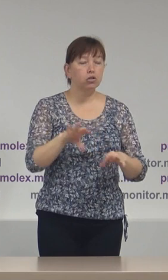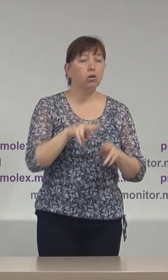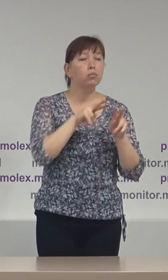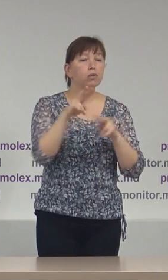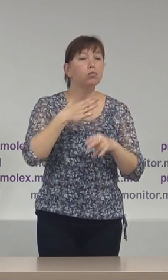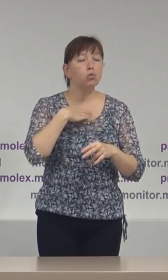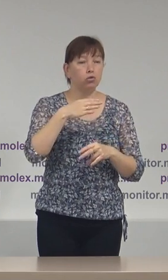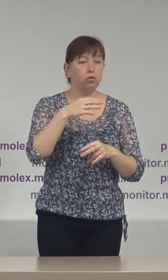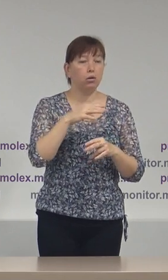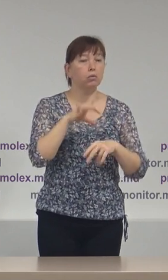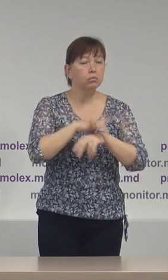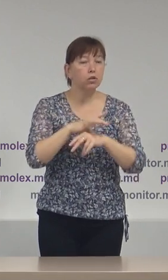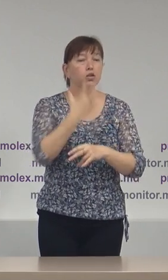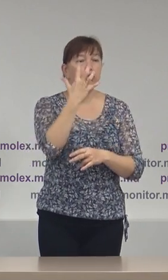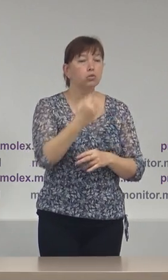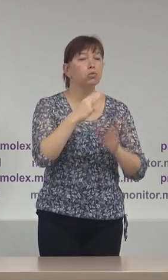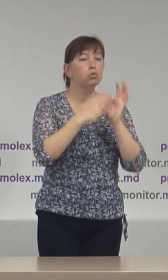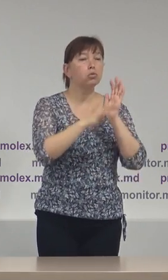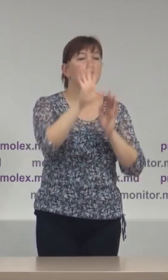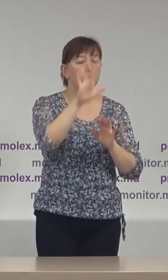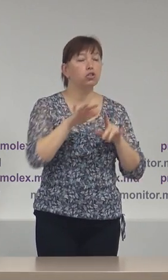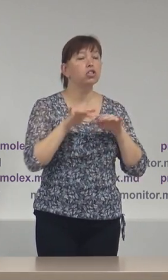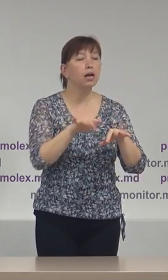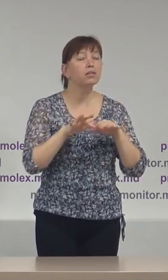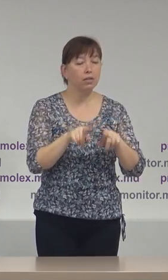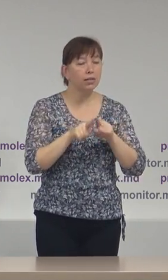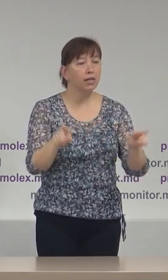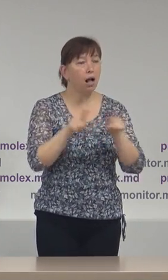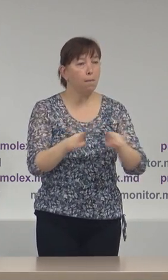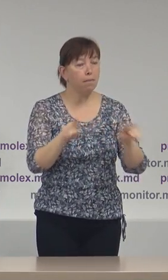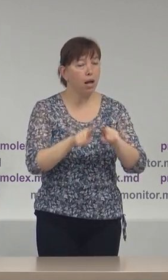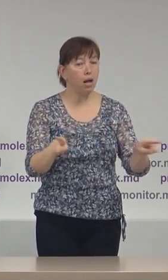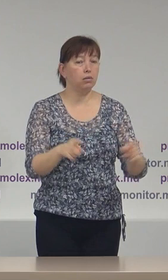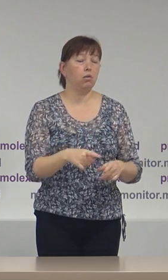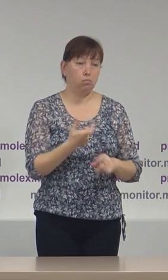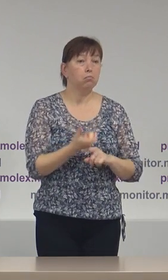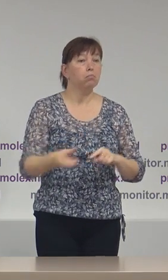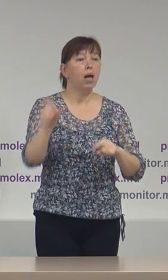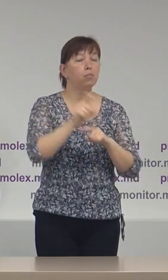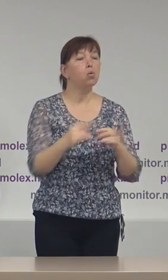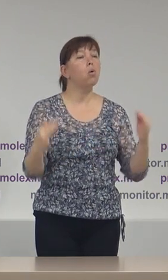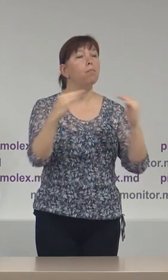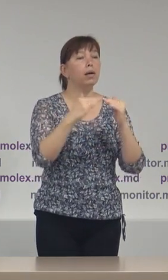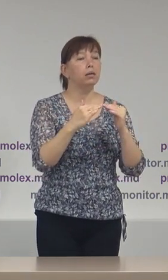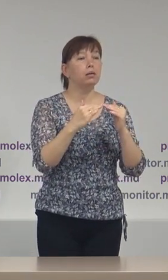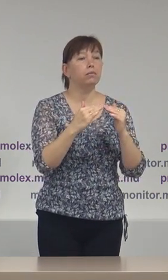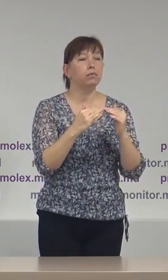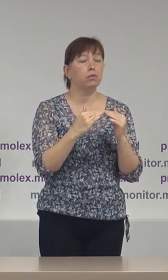cel puțin 595 activități de campanie, adică cu mult mai mult comparativ cu